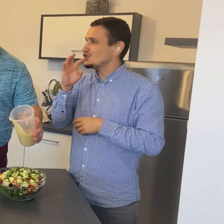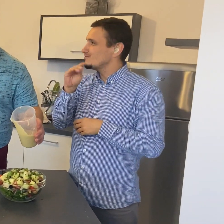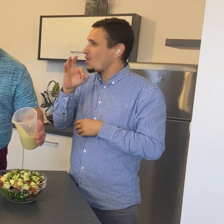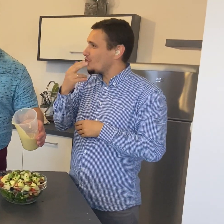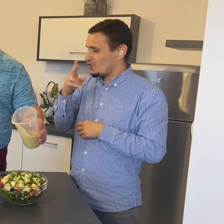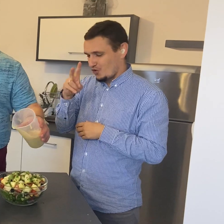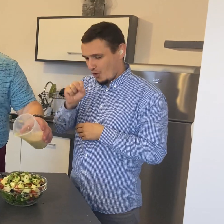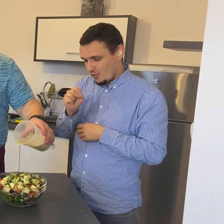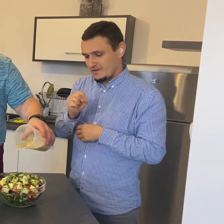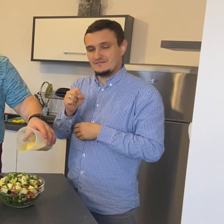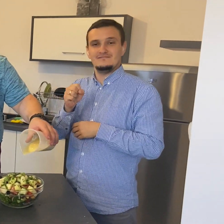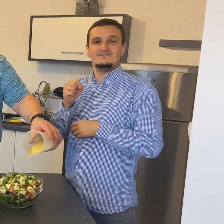szwarzwaldzką.